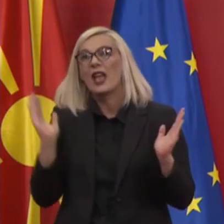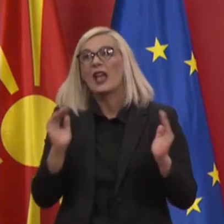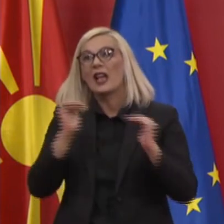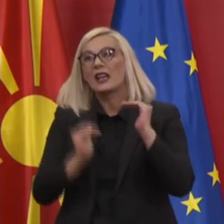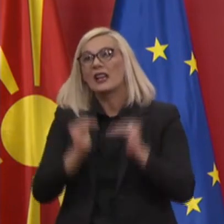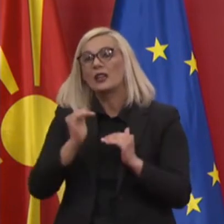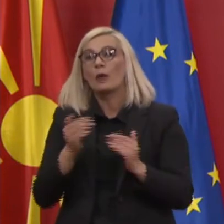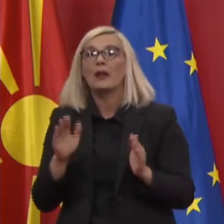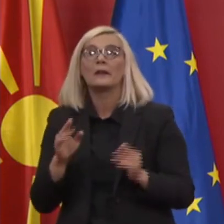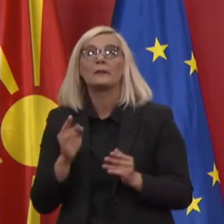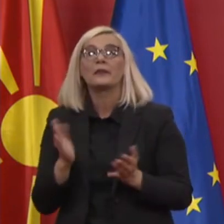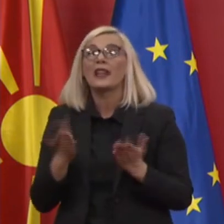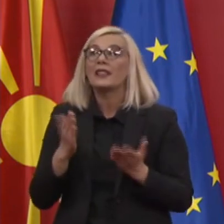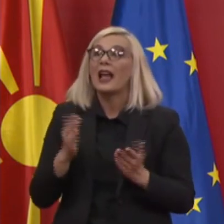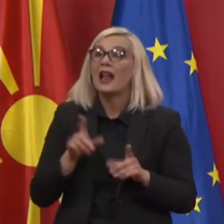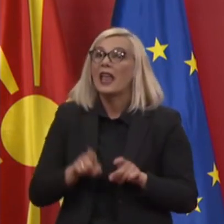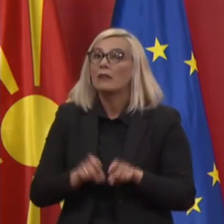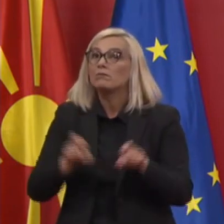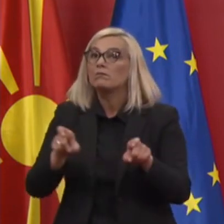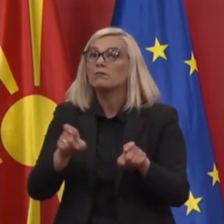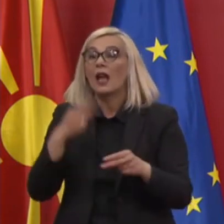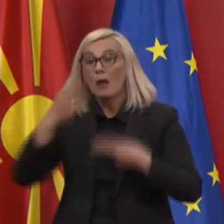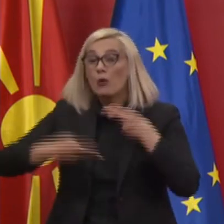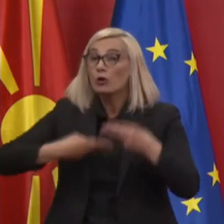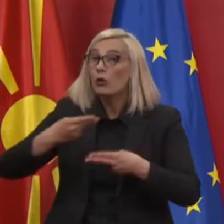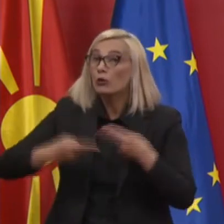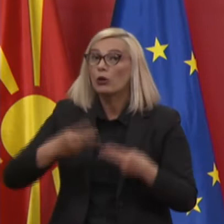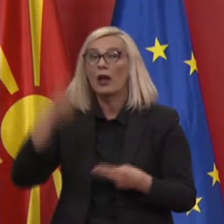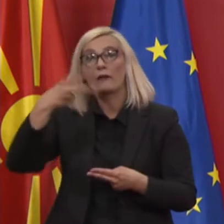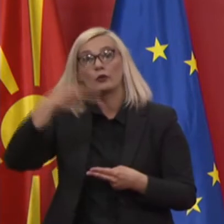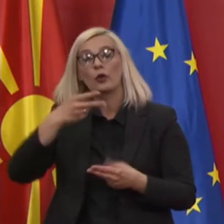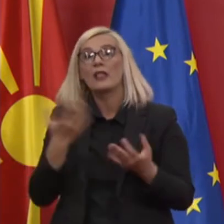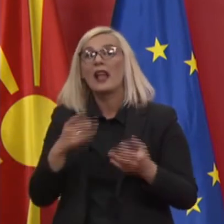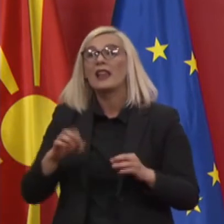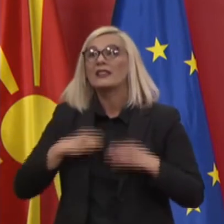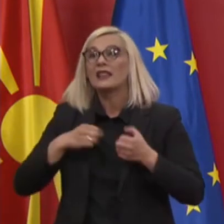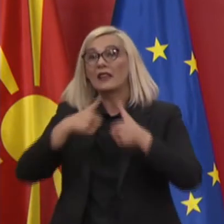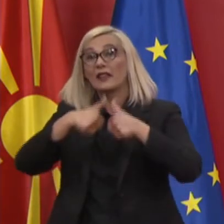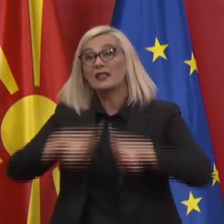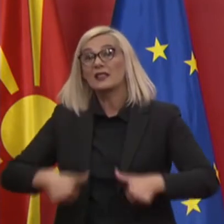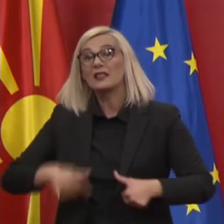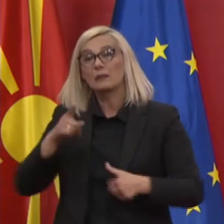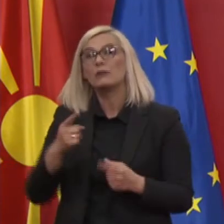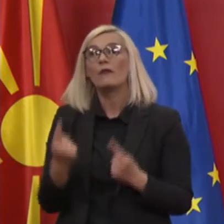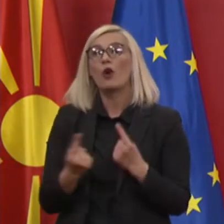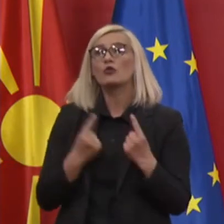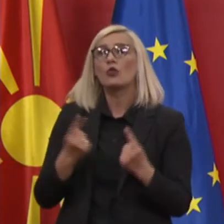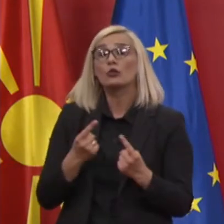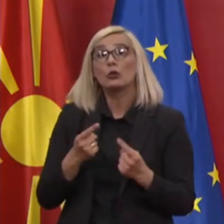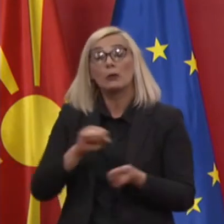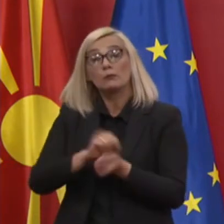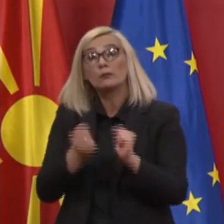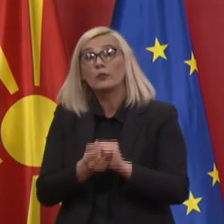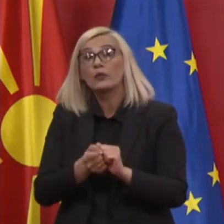дали пандемијата е ставена под контрола. Второ, дали здравствениот систем е во состојба да се справи